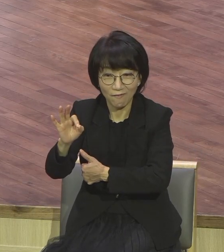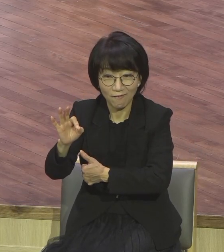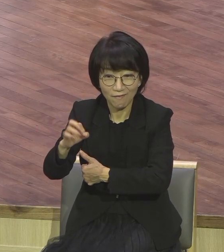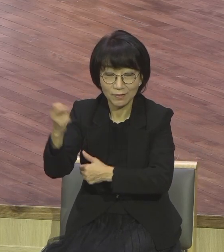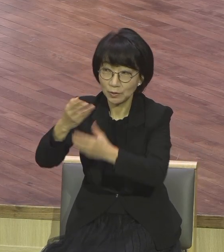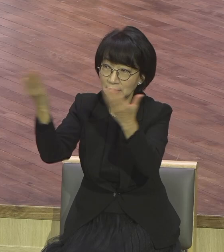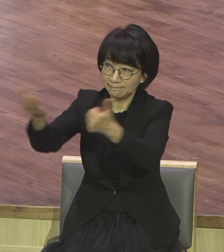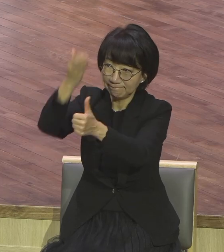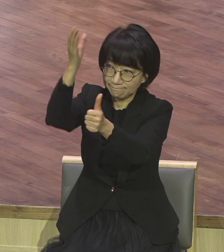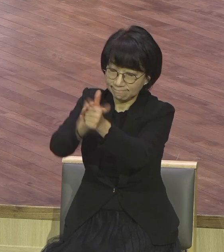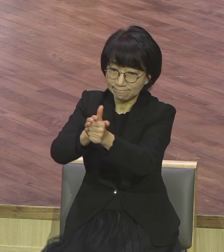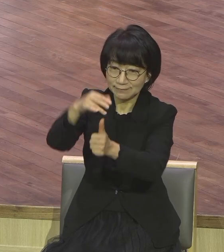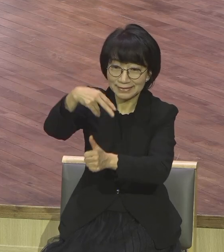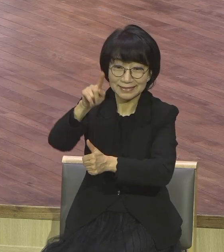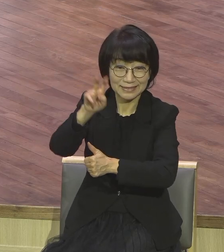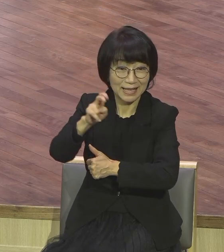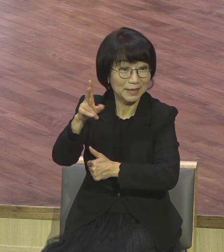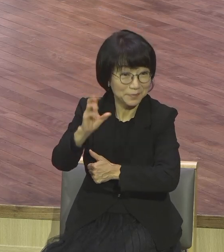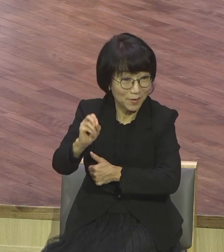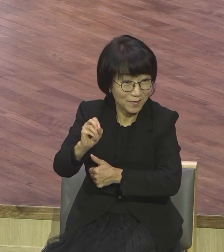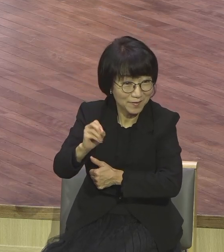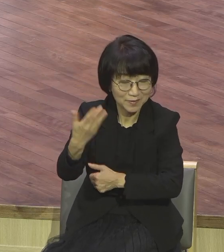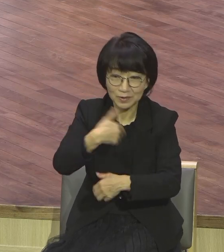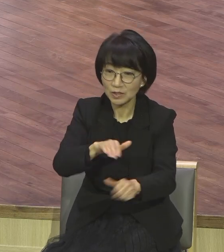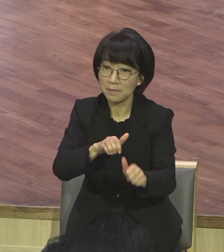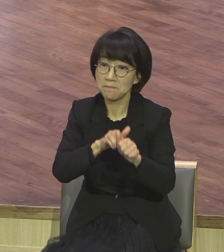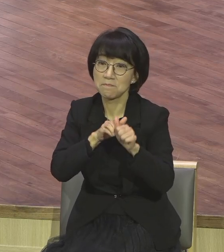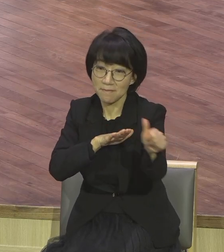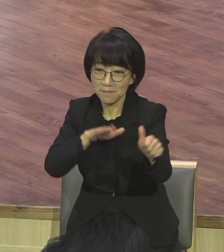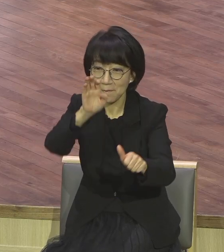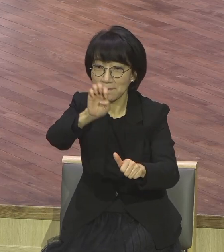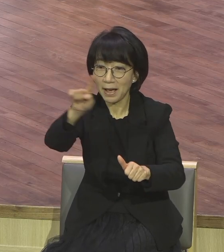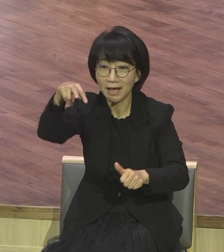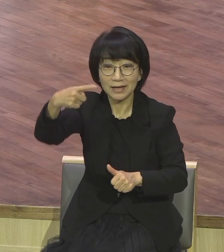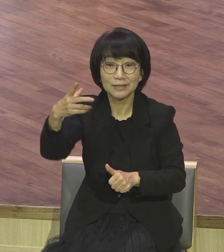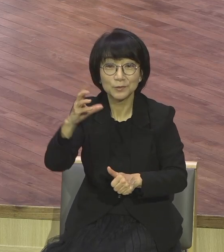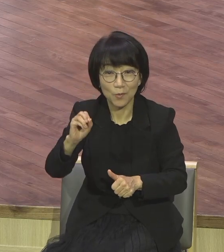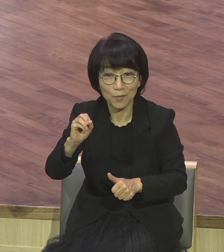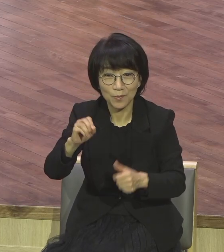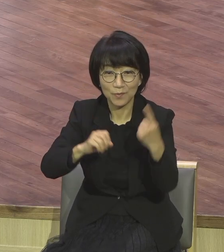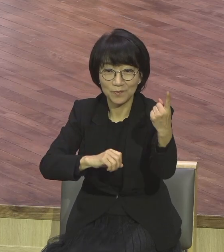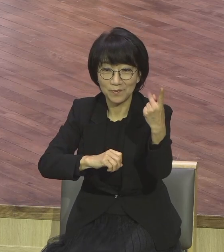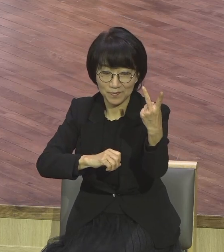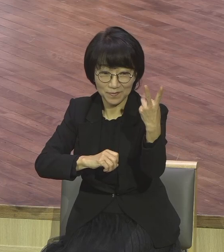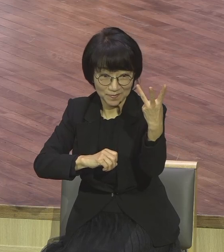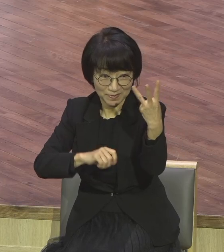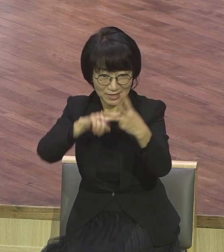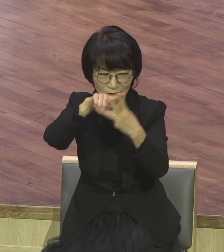이렇게 불릴 만큼 중요한 큰 메시지가 들어 있습니다.